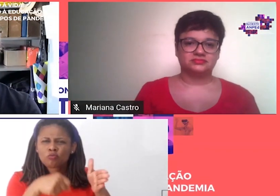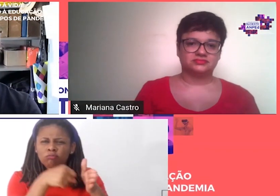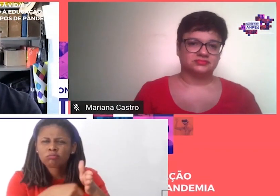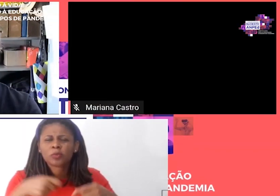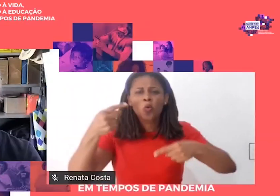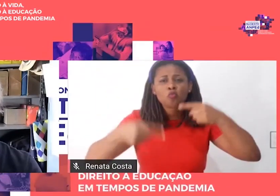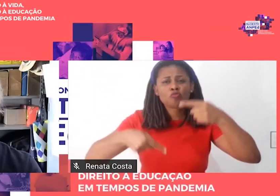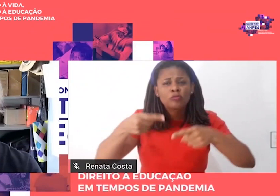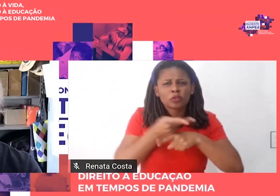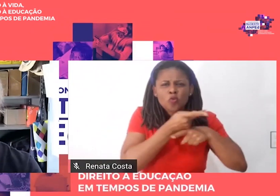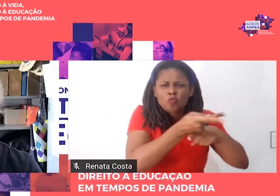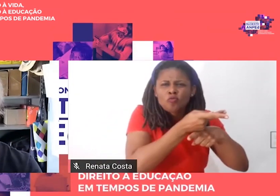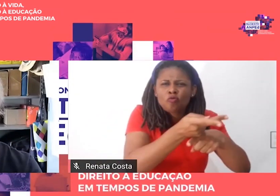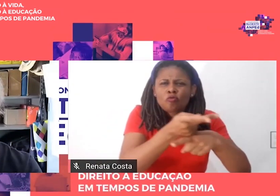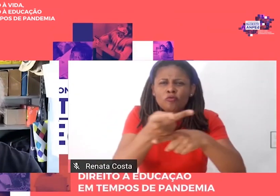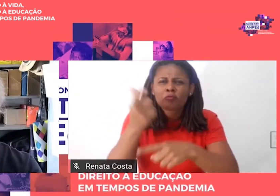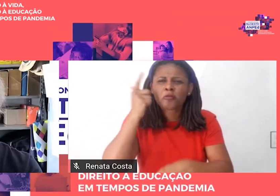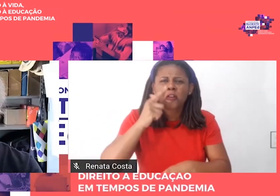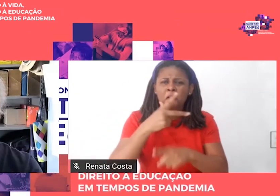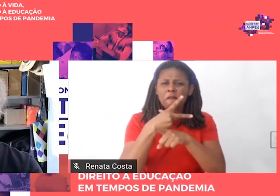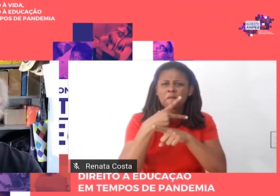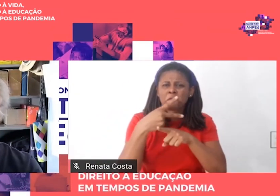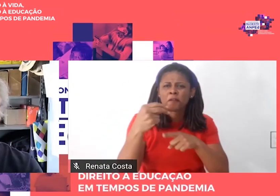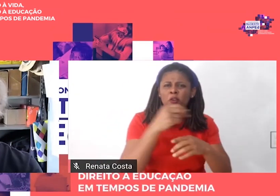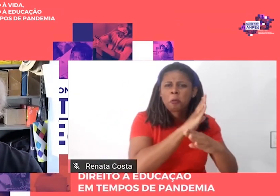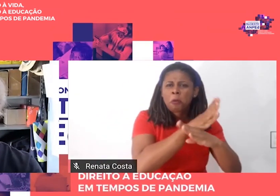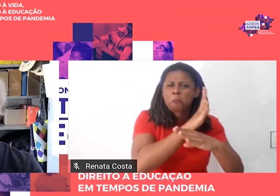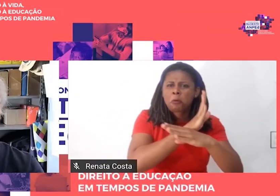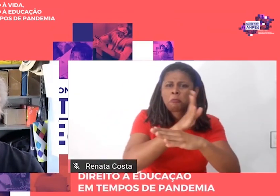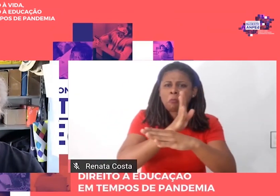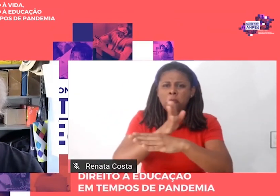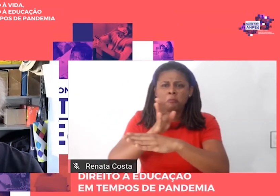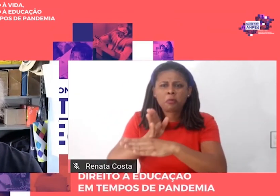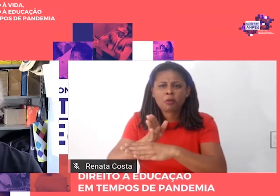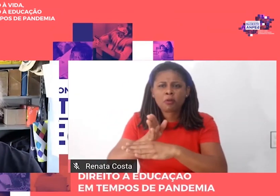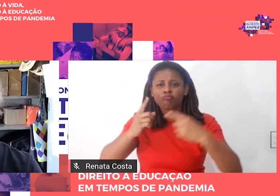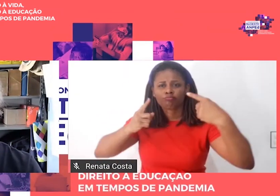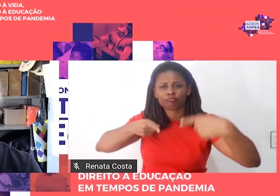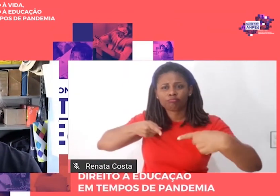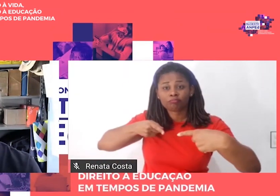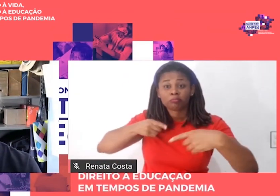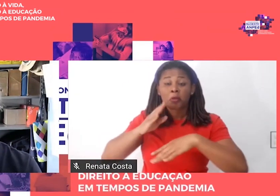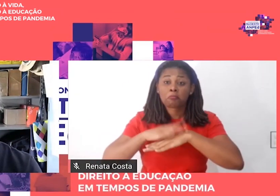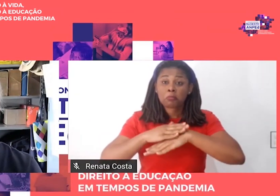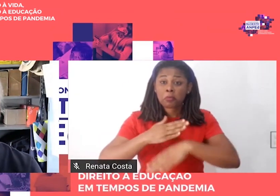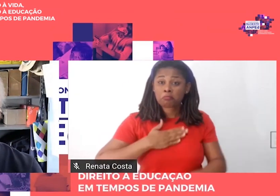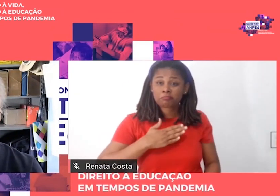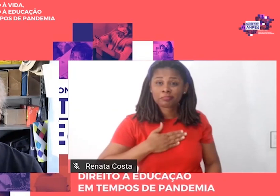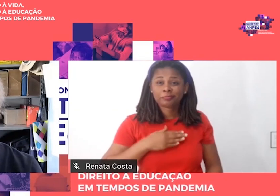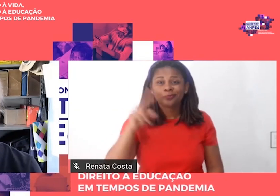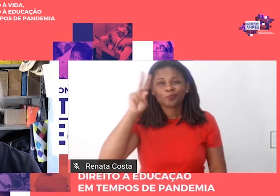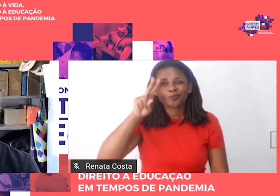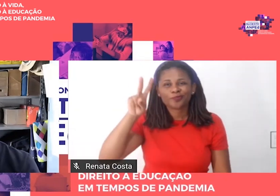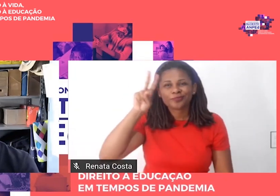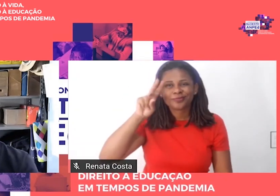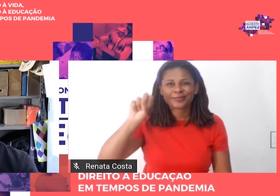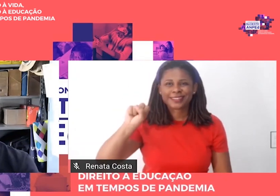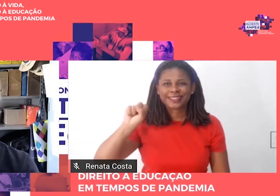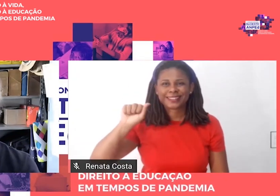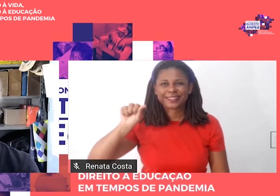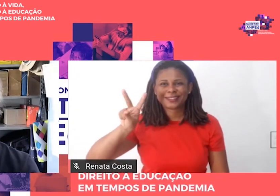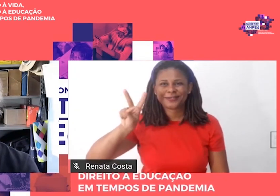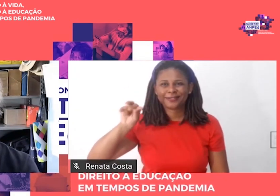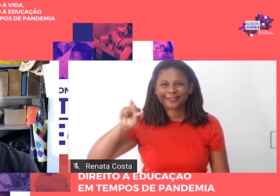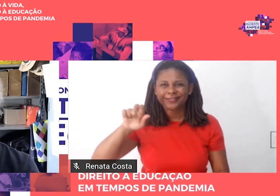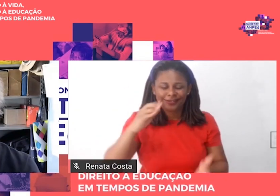vitória sobre os adversários. Para mim, a história de Saviani, a história das ideias pedagógicas